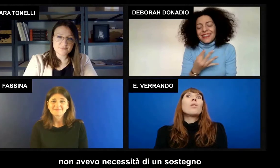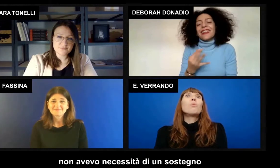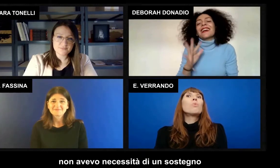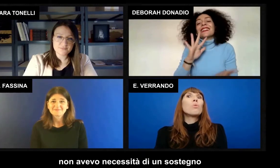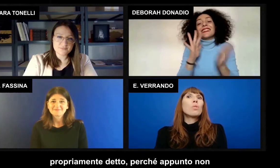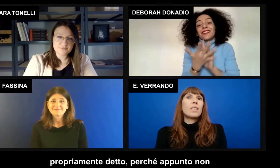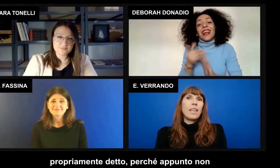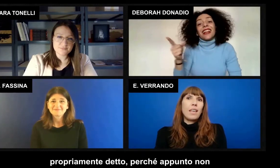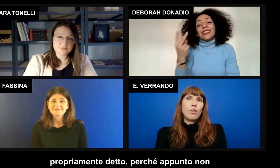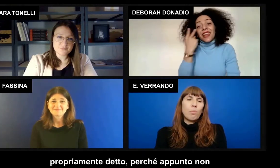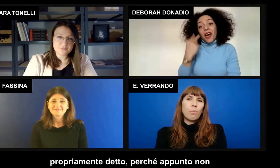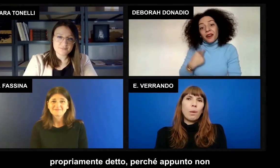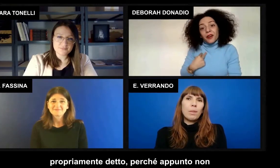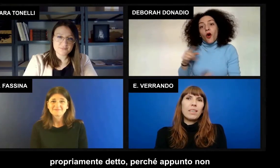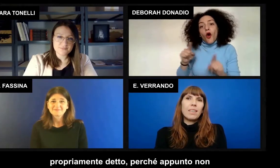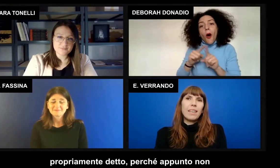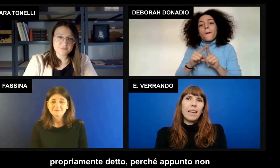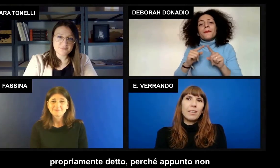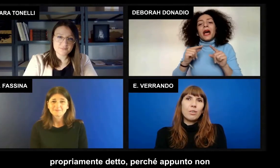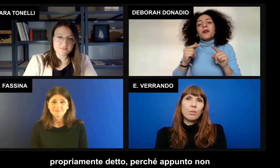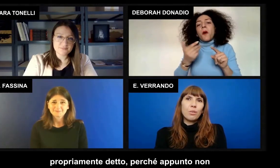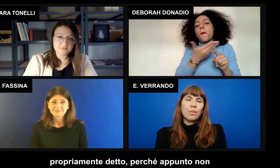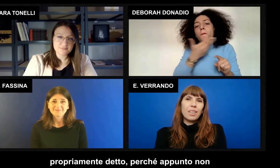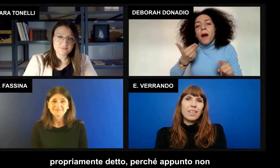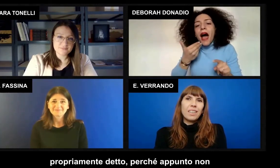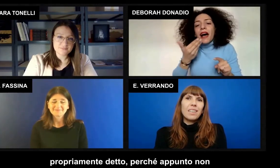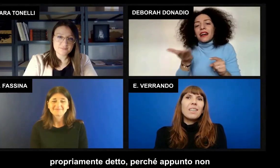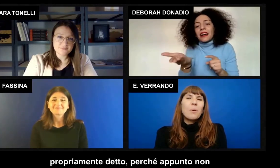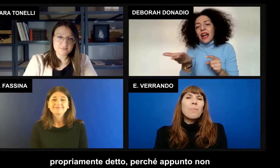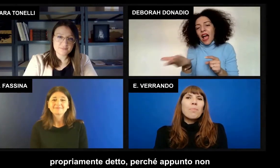necessità di un sostegno propriamente detto